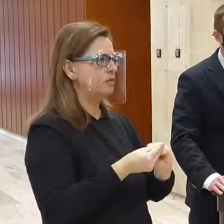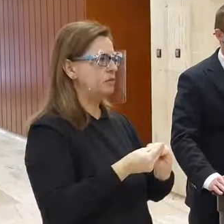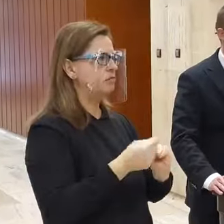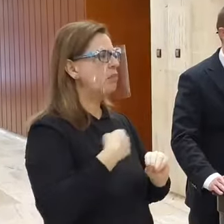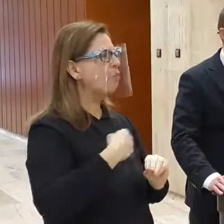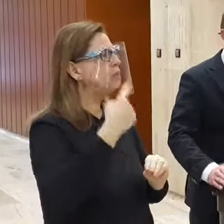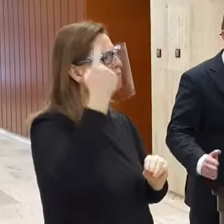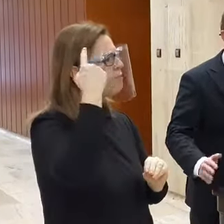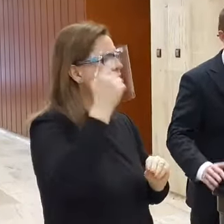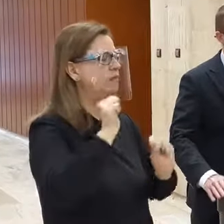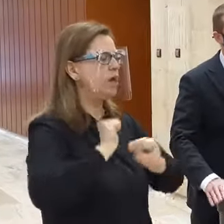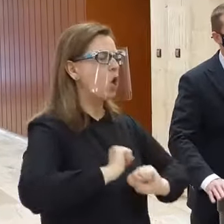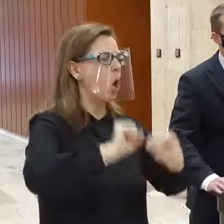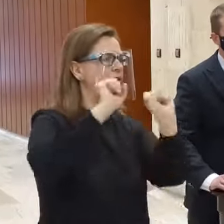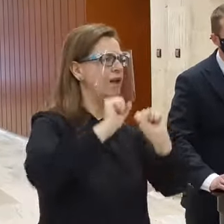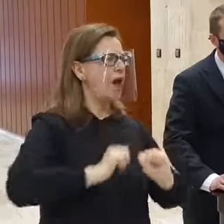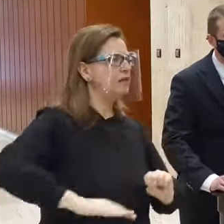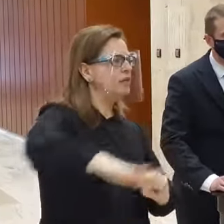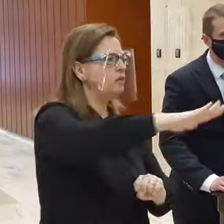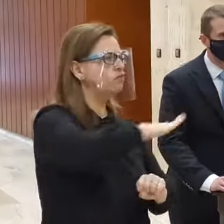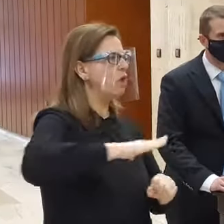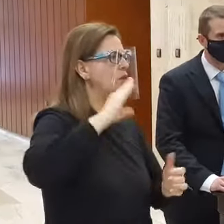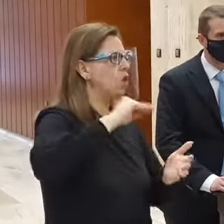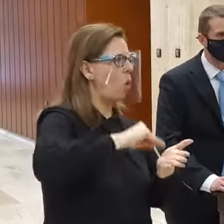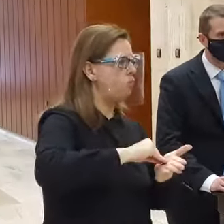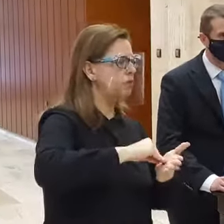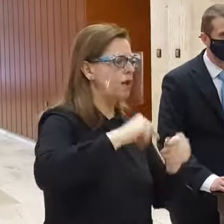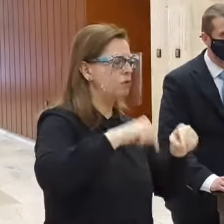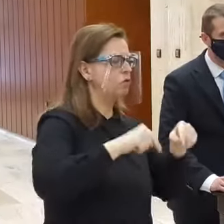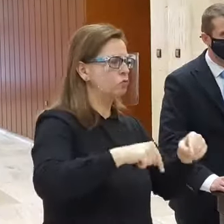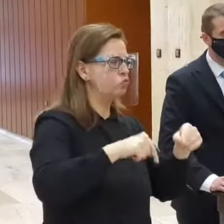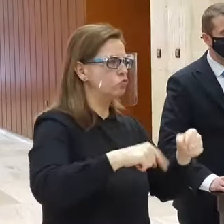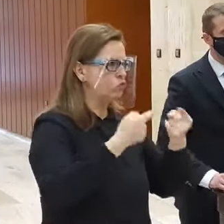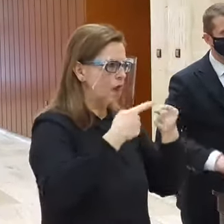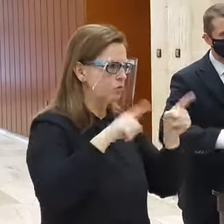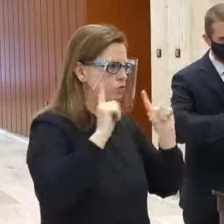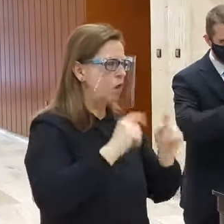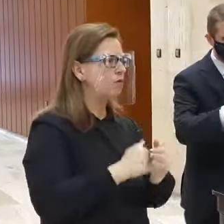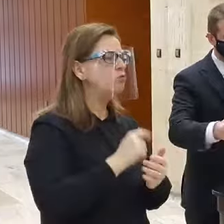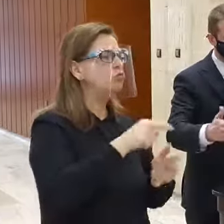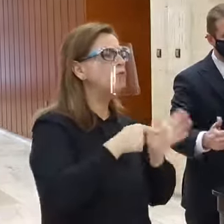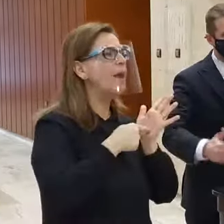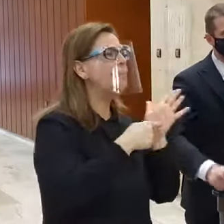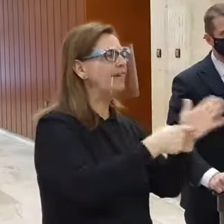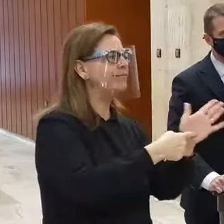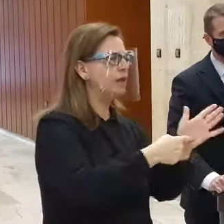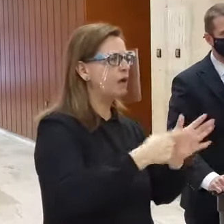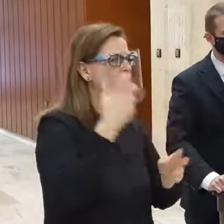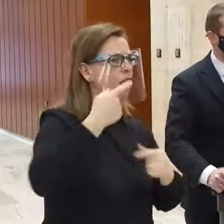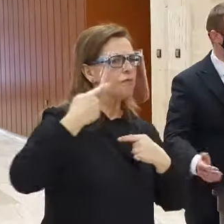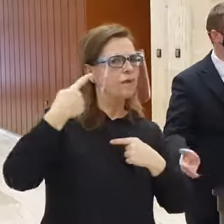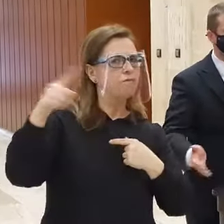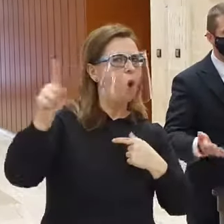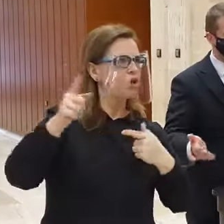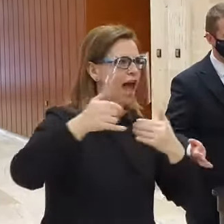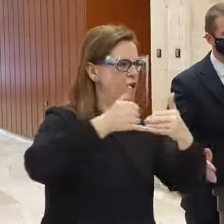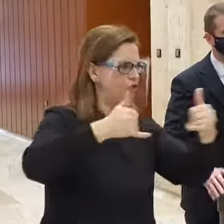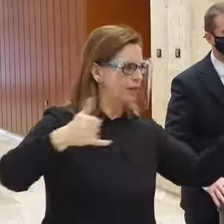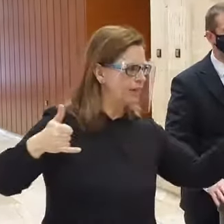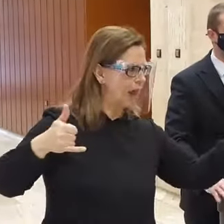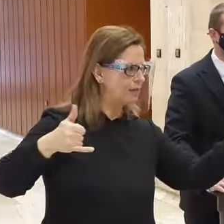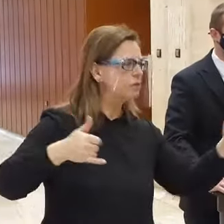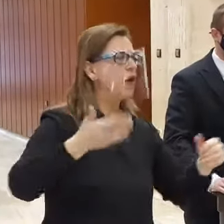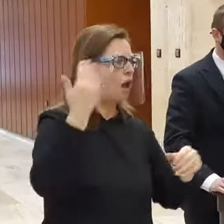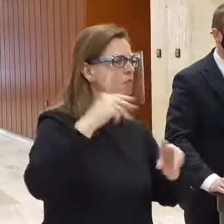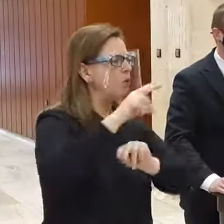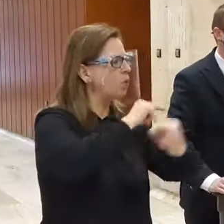posilnili ochranu všetkých ostatných občanov, ktorí na ozemia Slovenska sú. Má sa to týkať samozrejme najmä vonkajších hraníc, ale boli úvahy aj